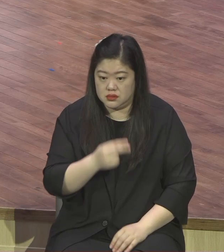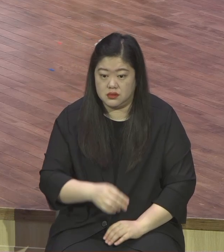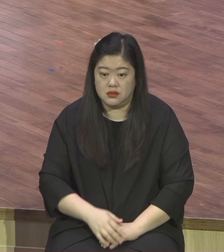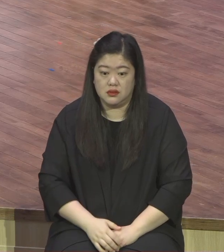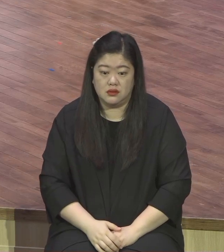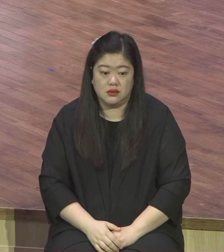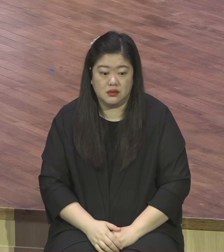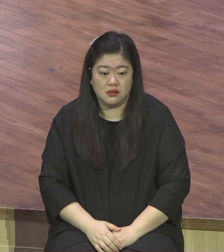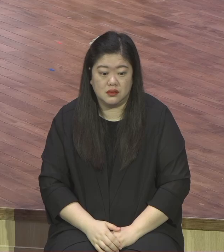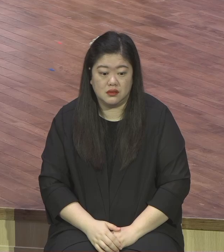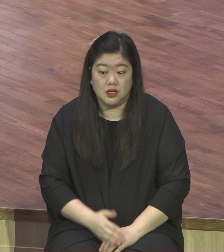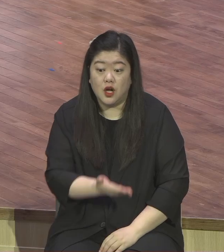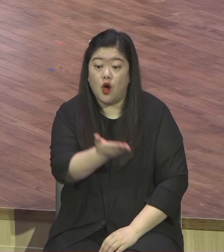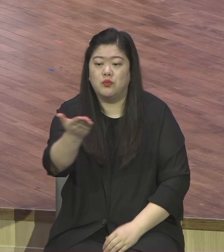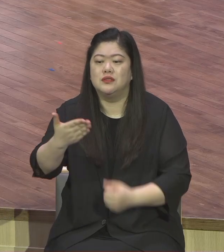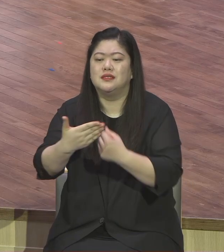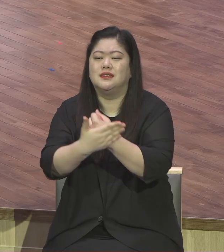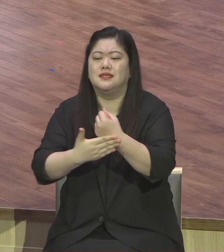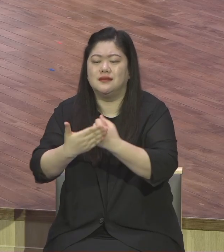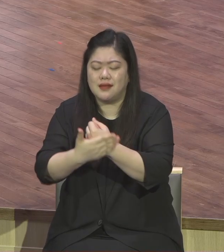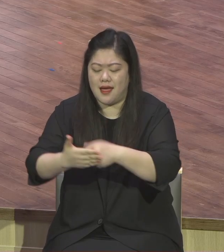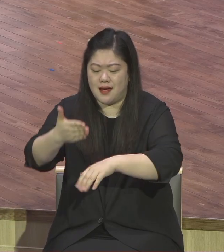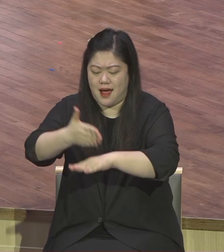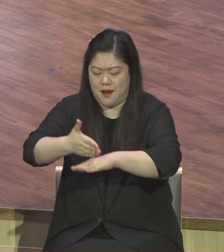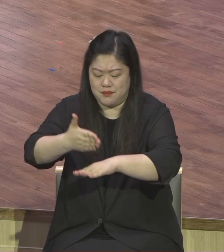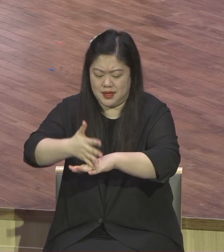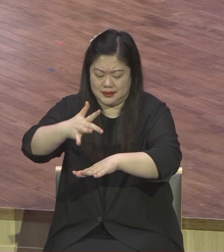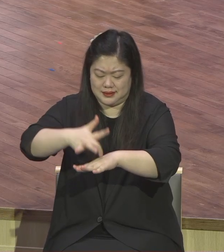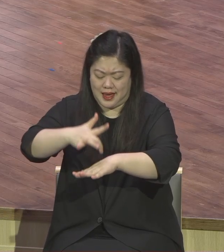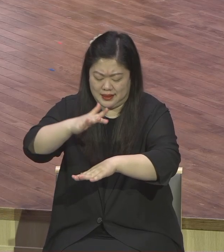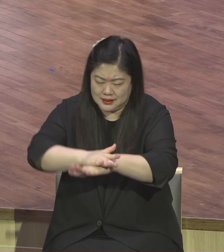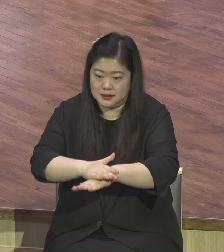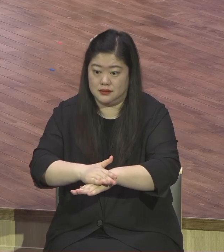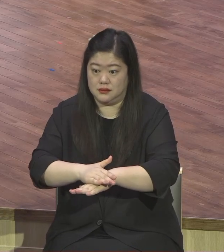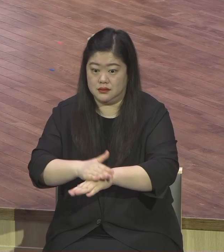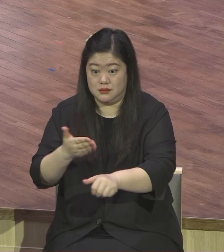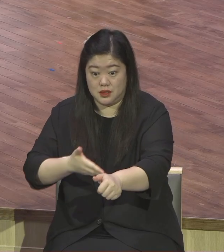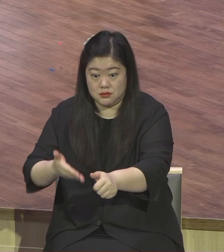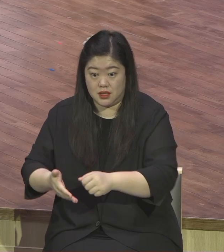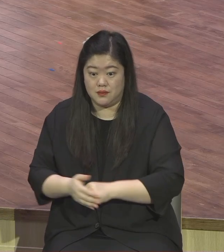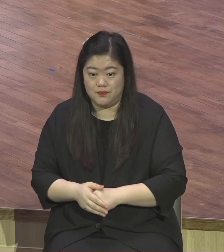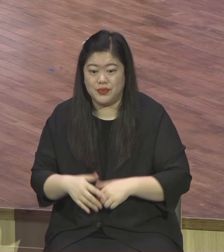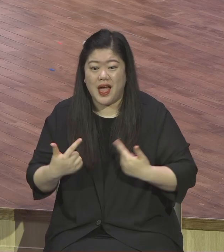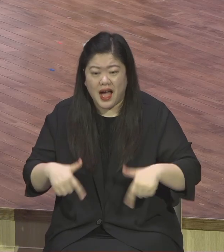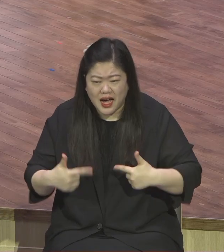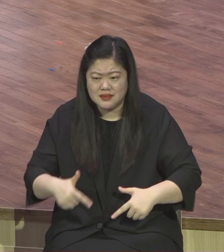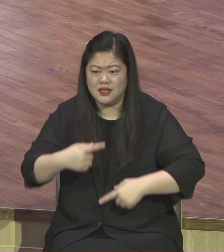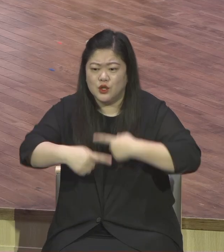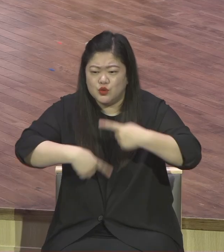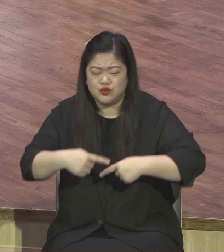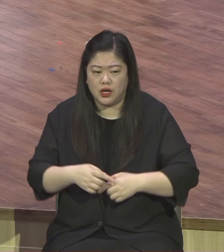은혜의 체질. 은혜의 감사체질. 감사합니다. 은혜 받았습니다. 은혜가 없습니다. 늘 감사체질.